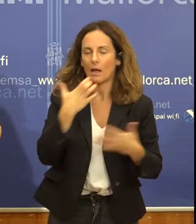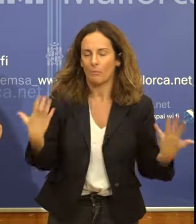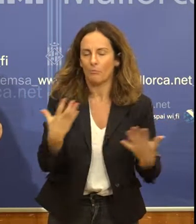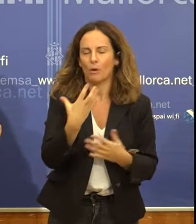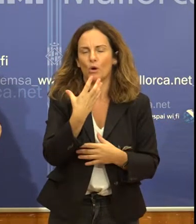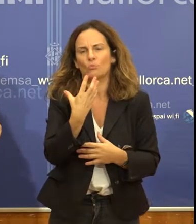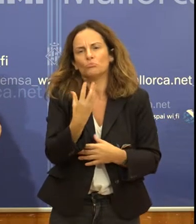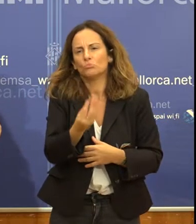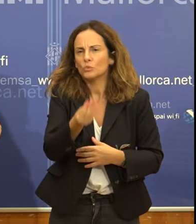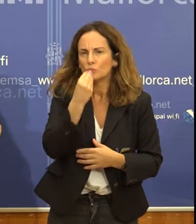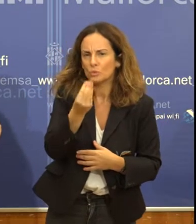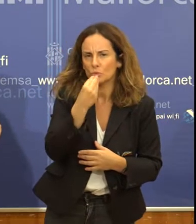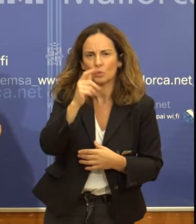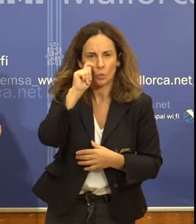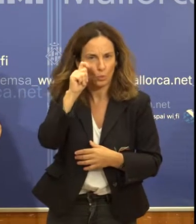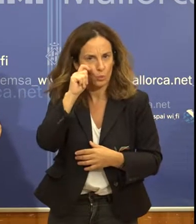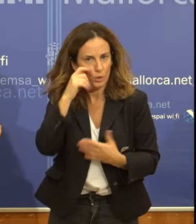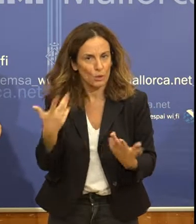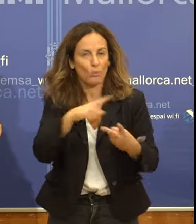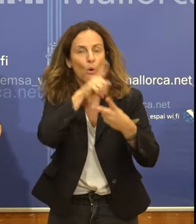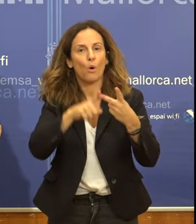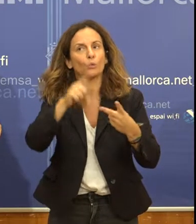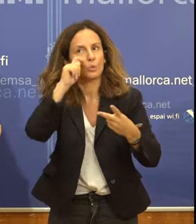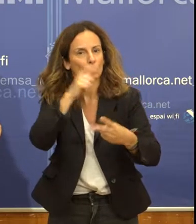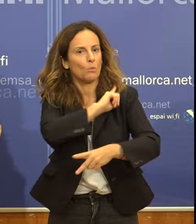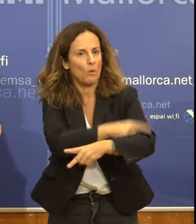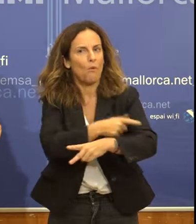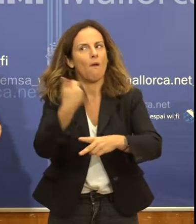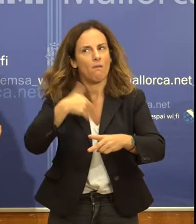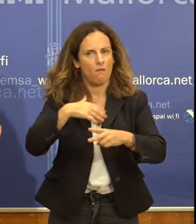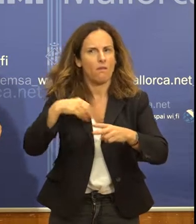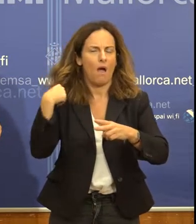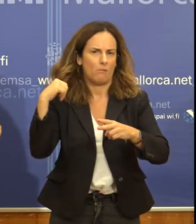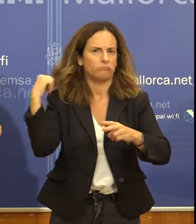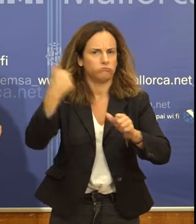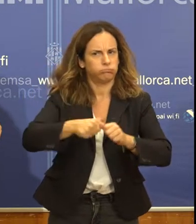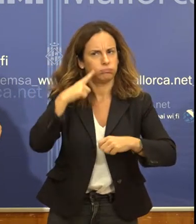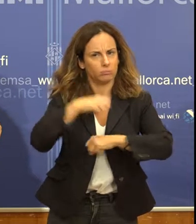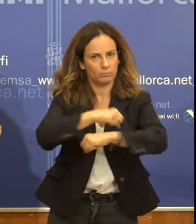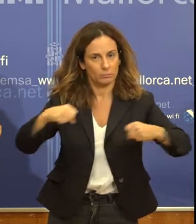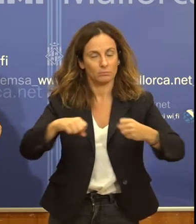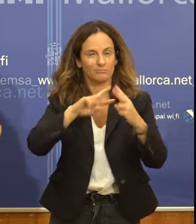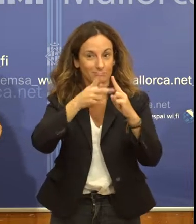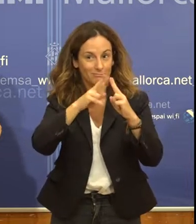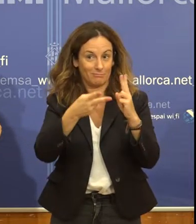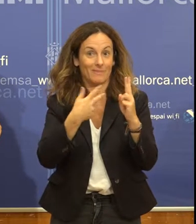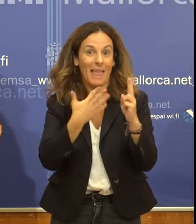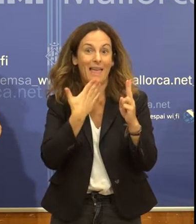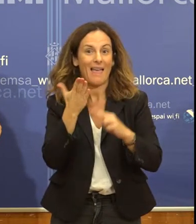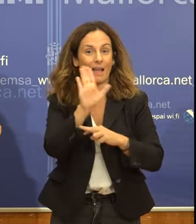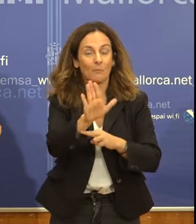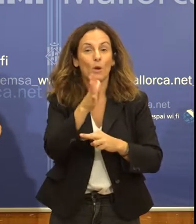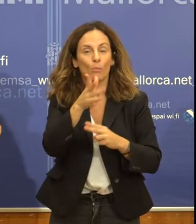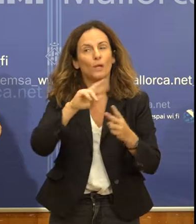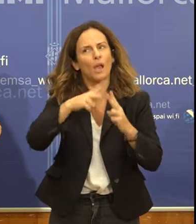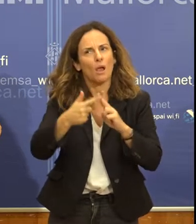un exemple, podria ser un, el turisme esportiu, que ja el tenim ben consolidat a la nostra illa, seria un altre, perquè tenen un gran interès, tant per la